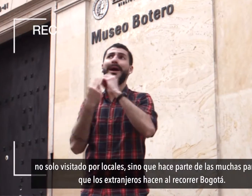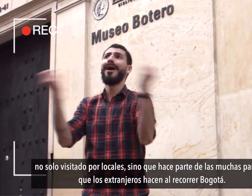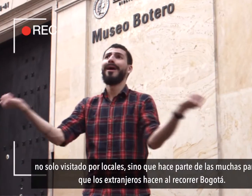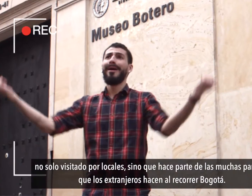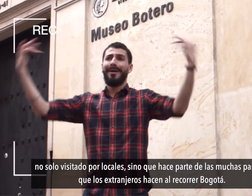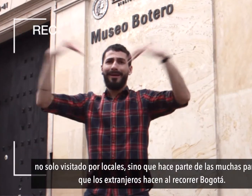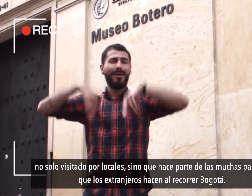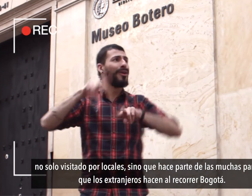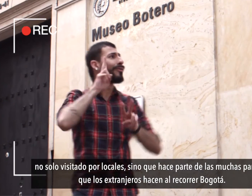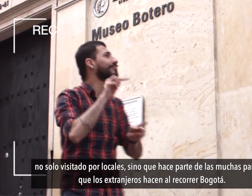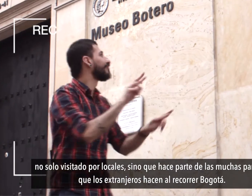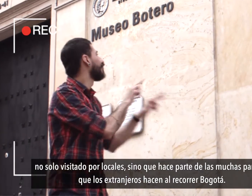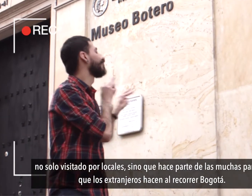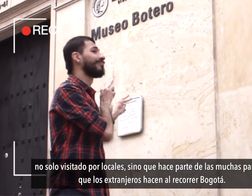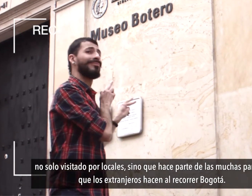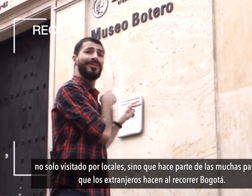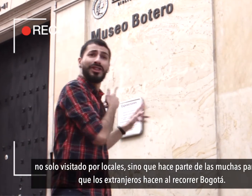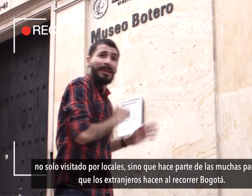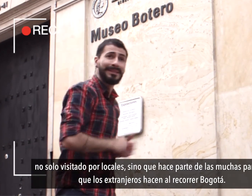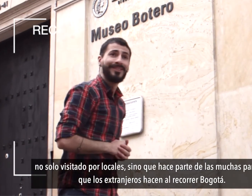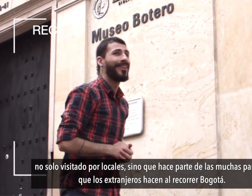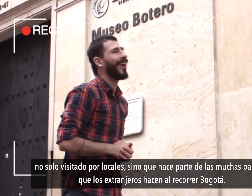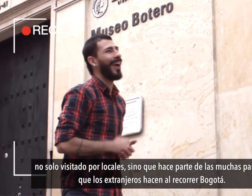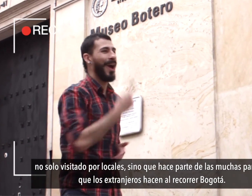paradas que los extranjeros hacen al recorrer Bogotá.